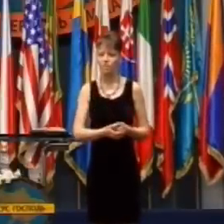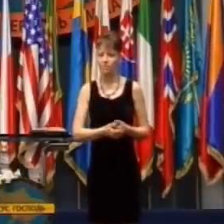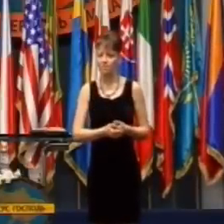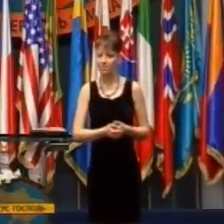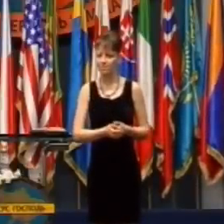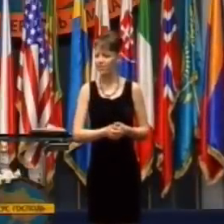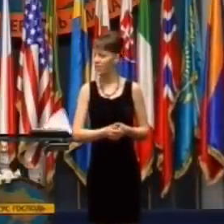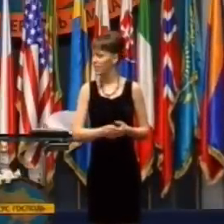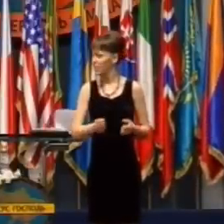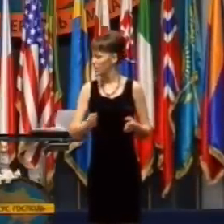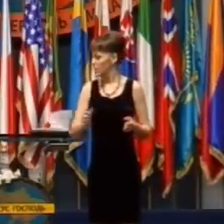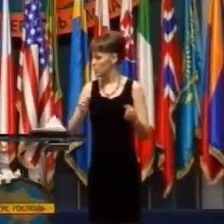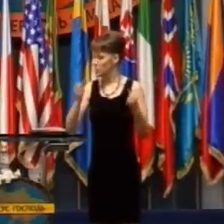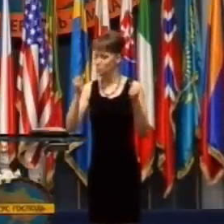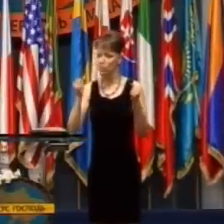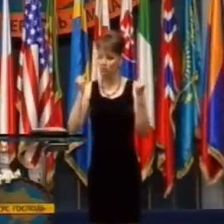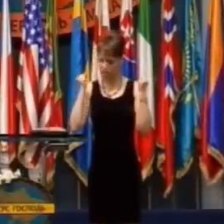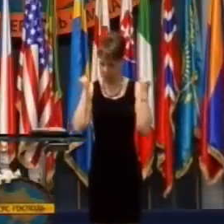uzdravené,